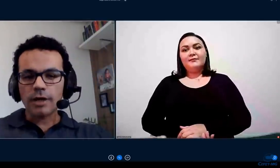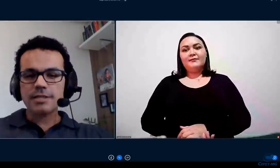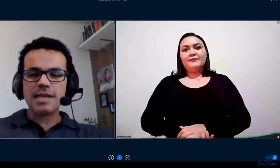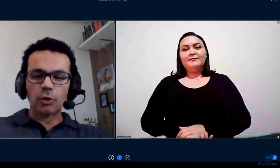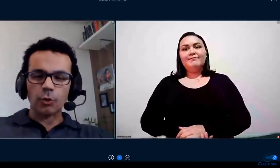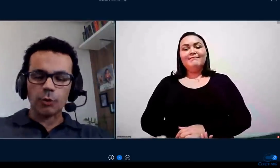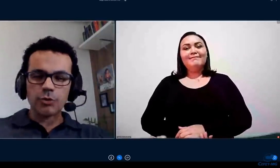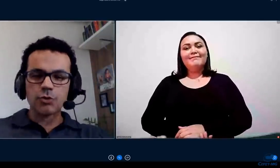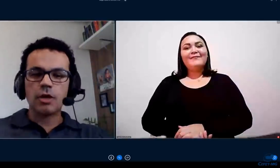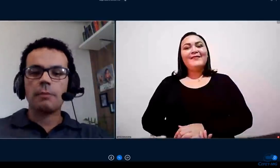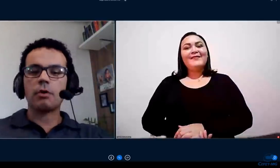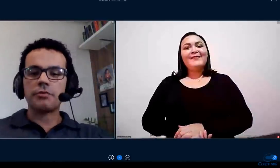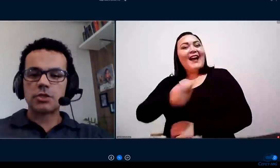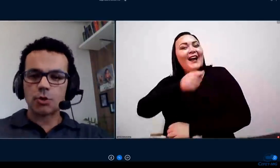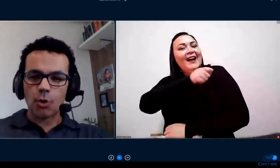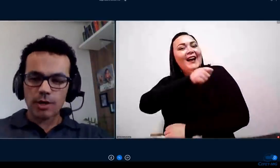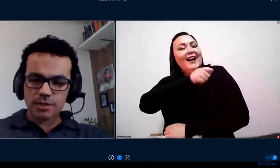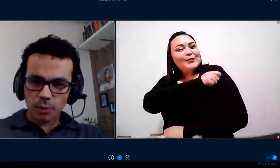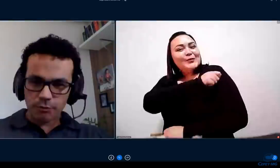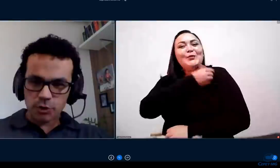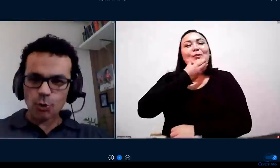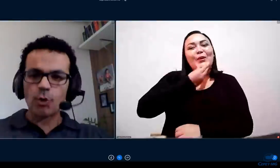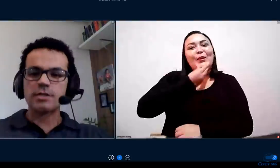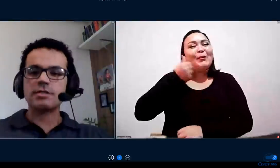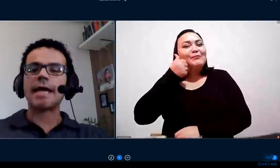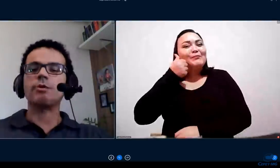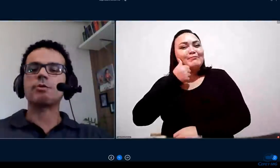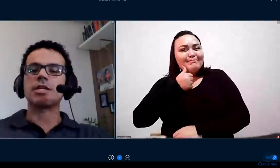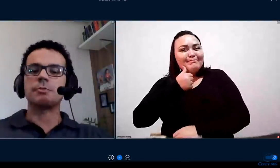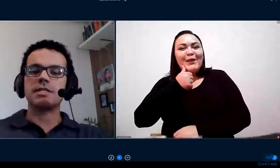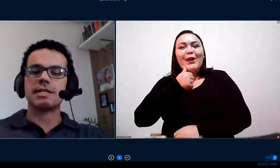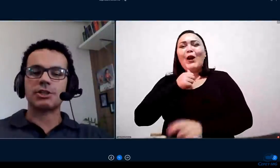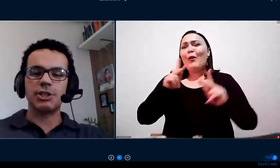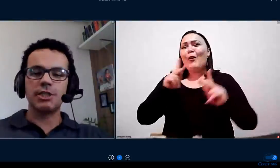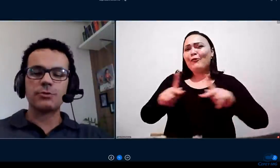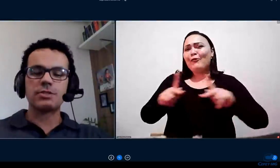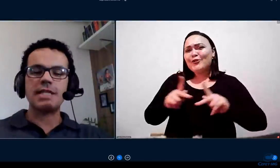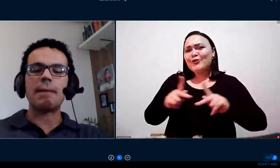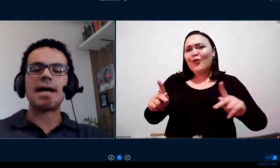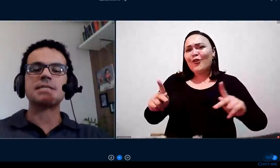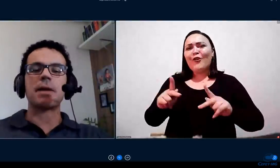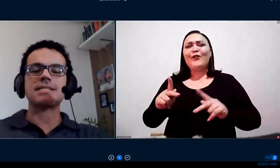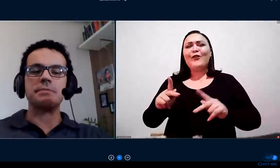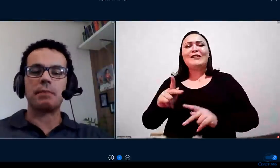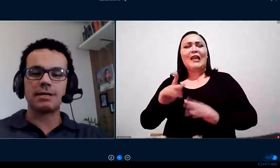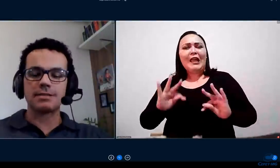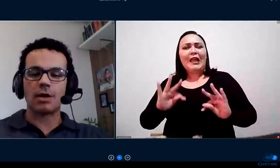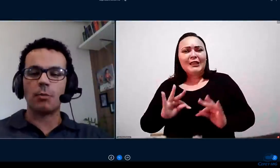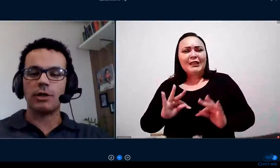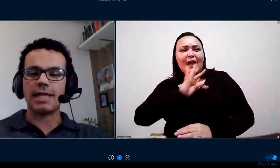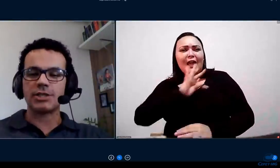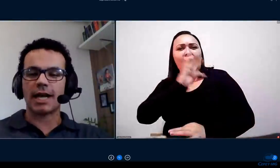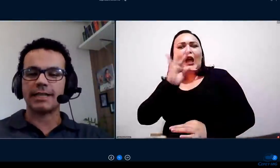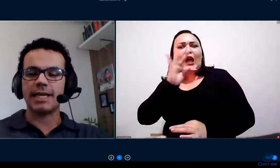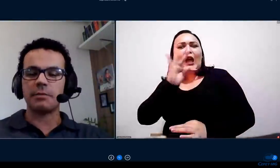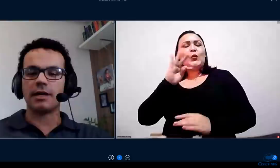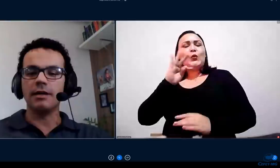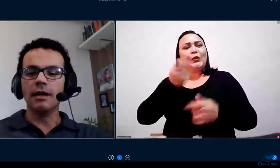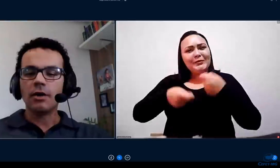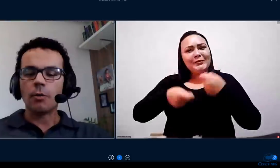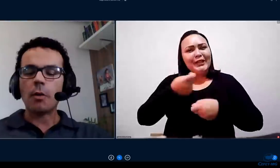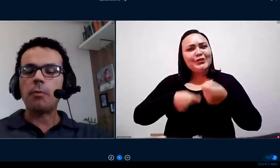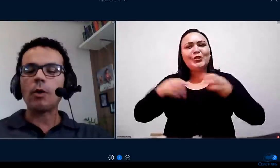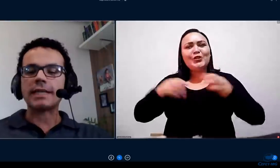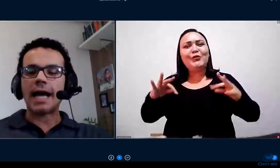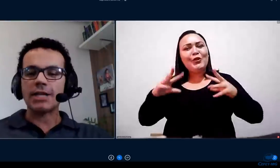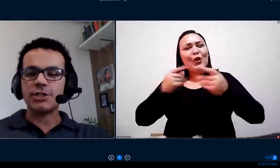Alunas e alunos, professoras e professores, técnicos administrativos, demais participantes da comunidade acadêmica,